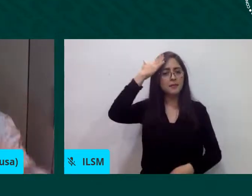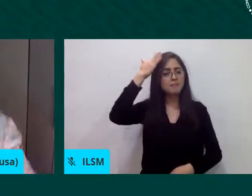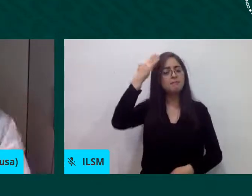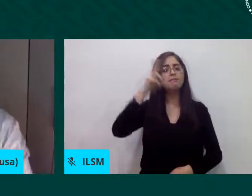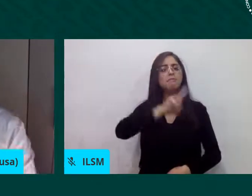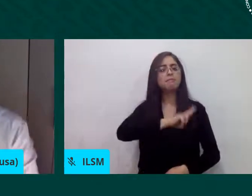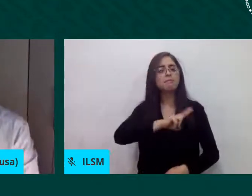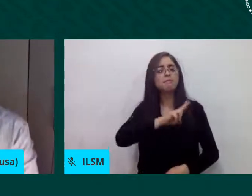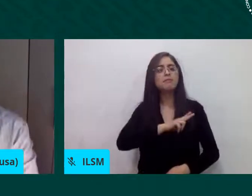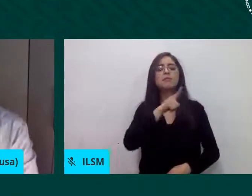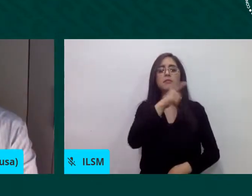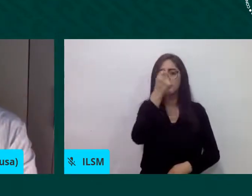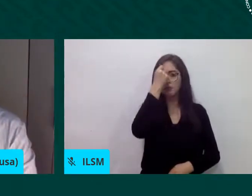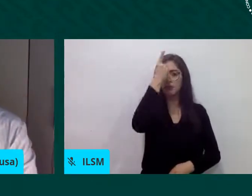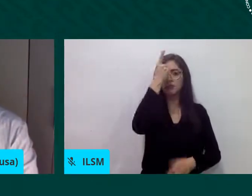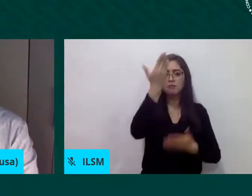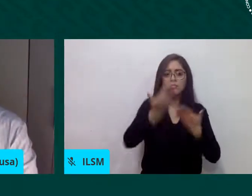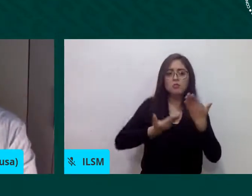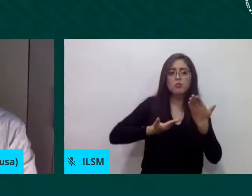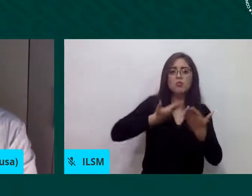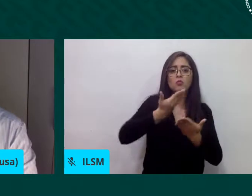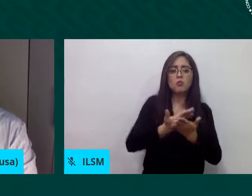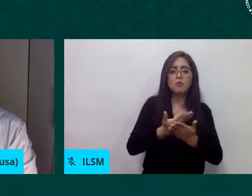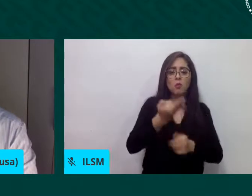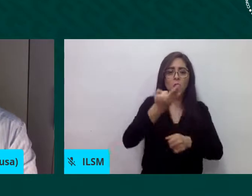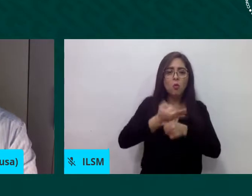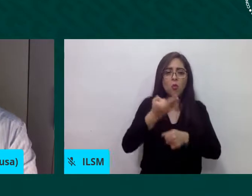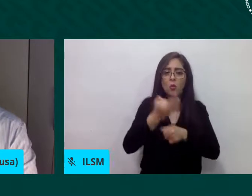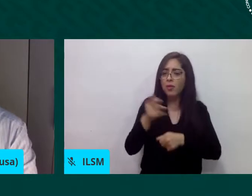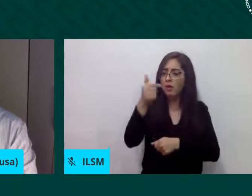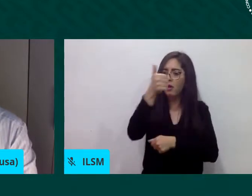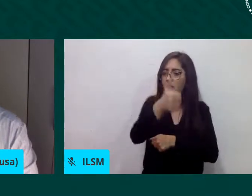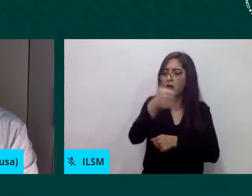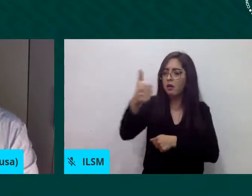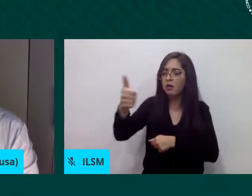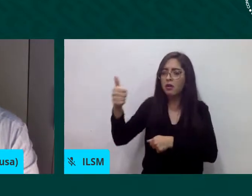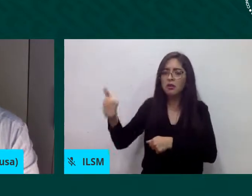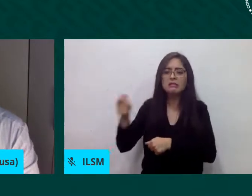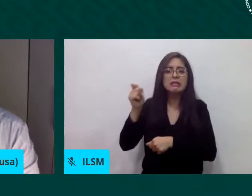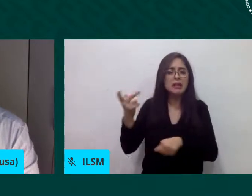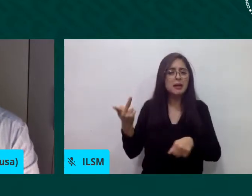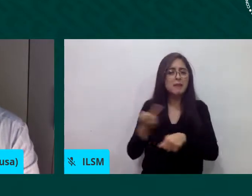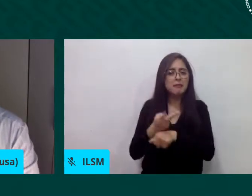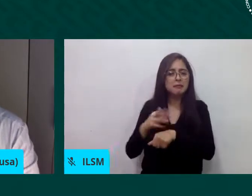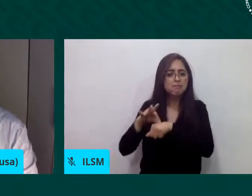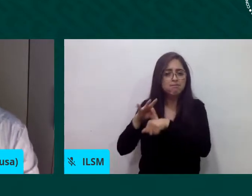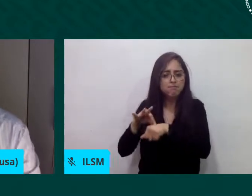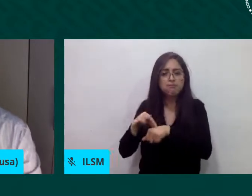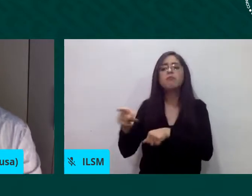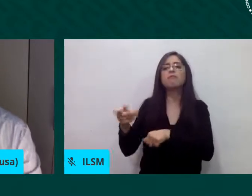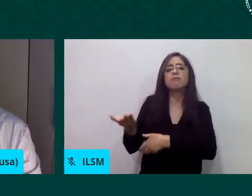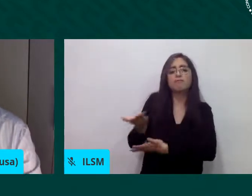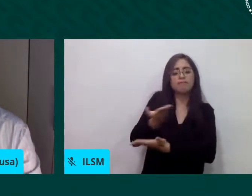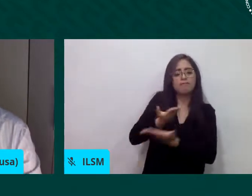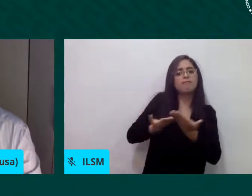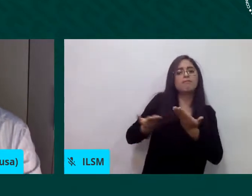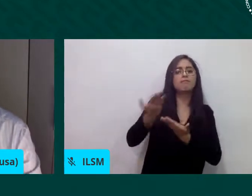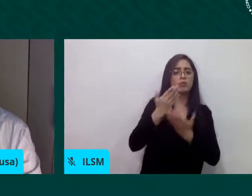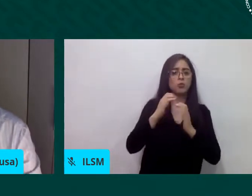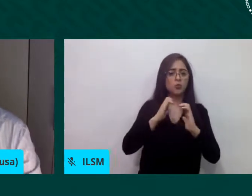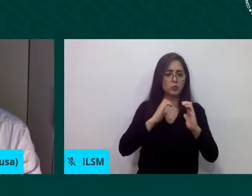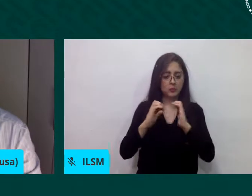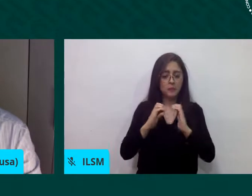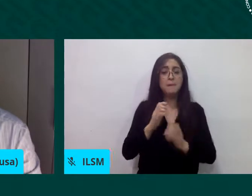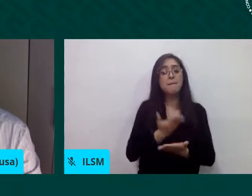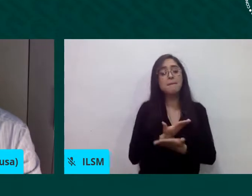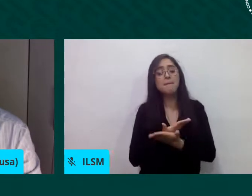compartidas además la implicación local en el proceso de implementación y monitoreo del pacto mundial para